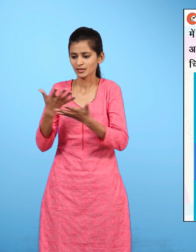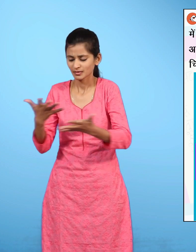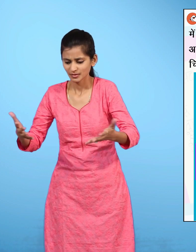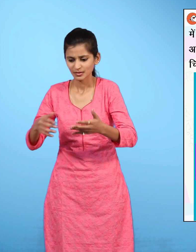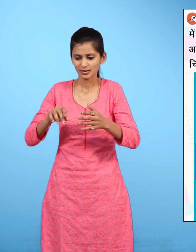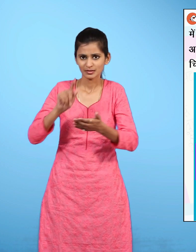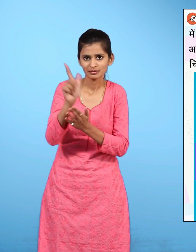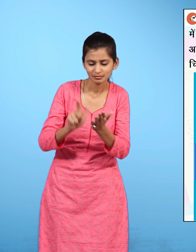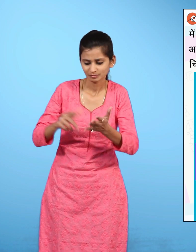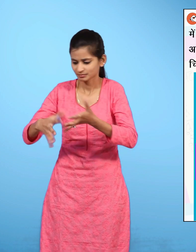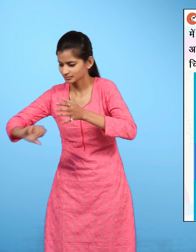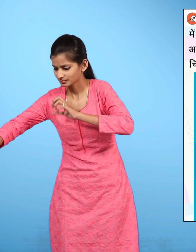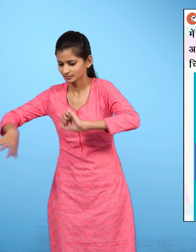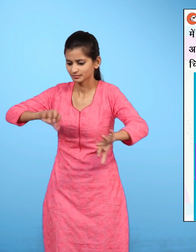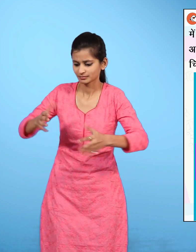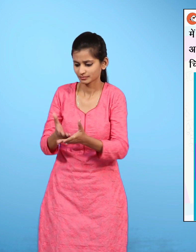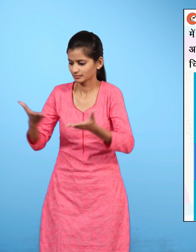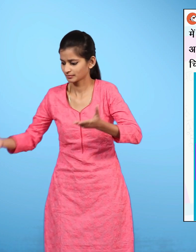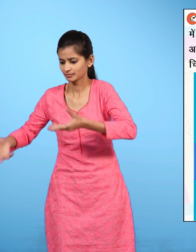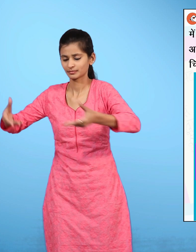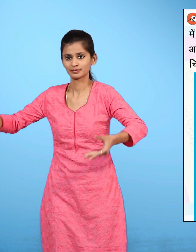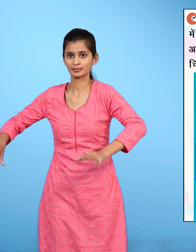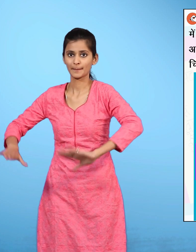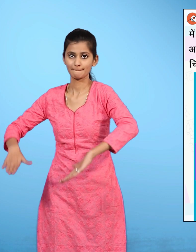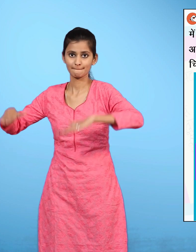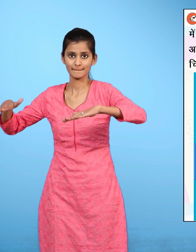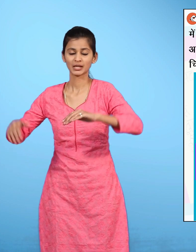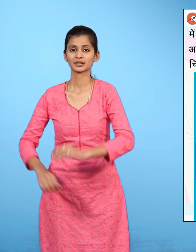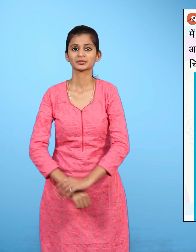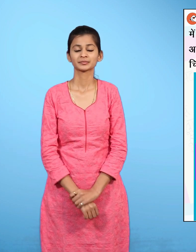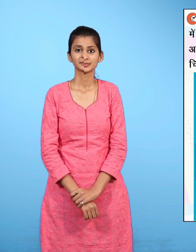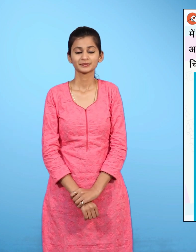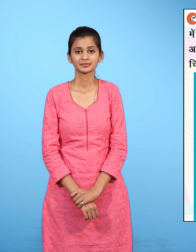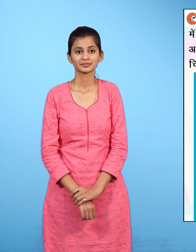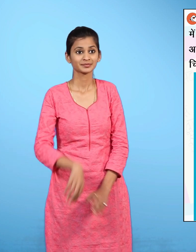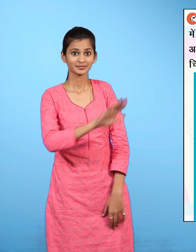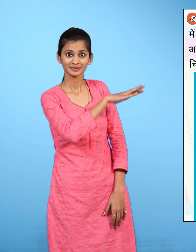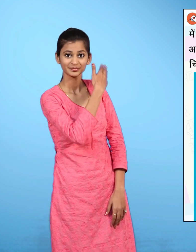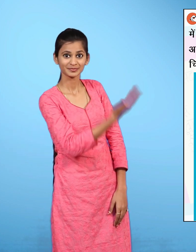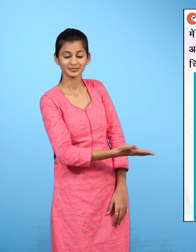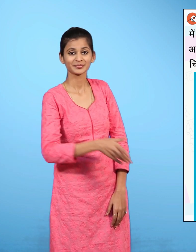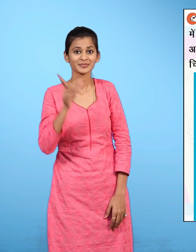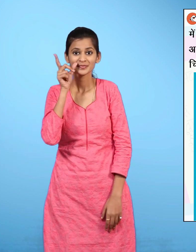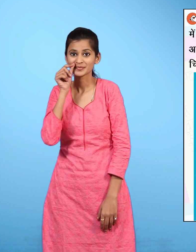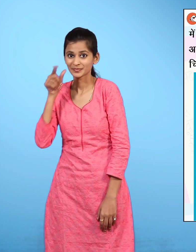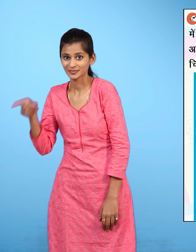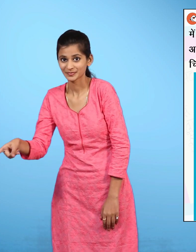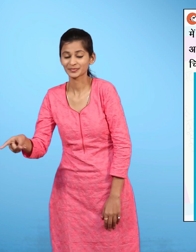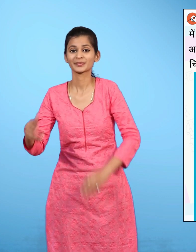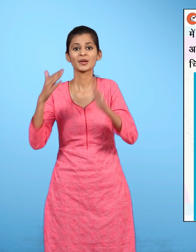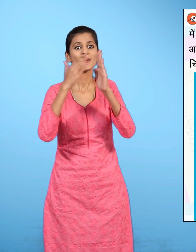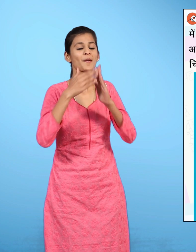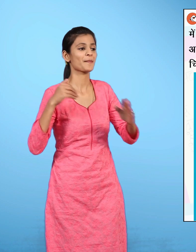को